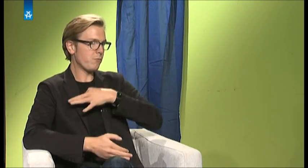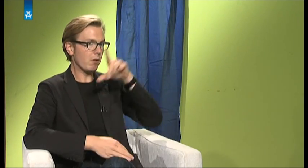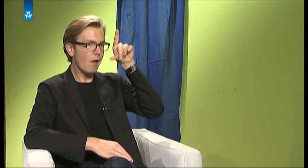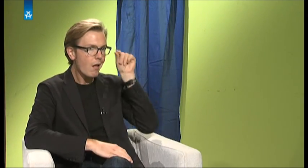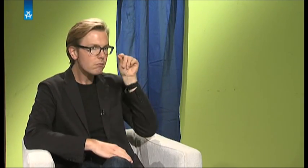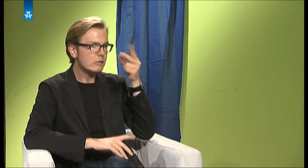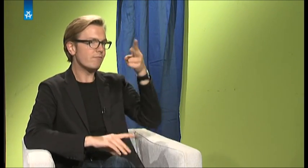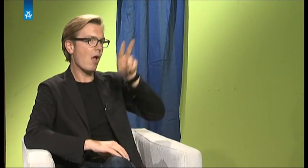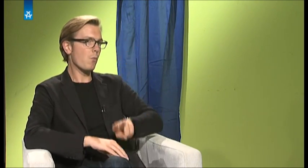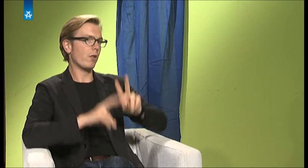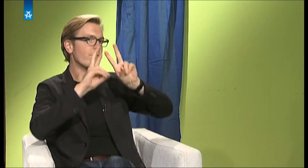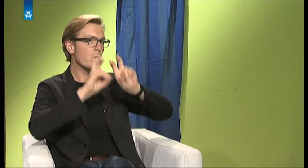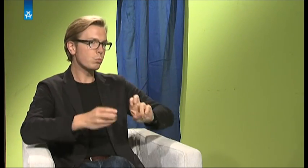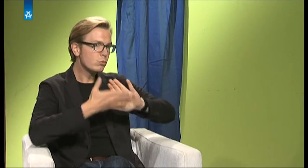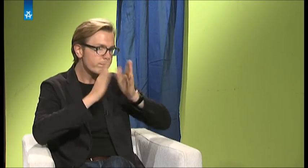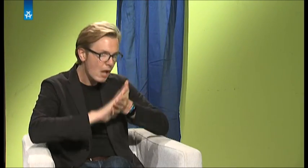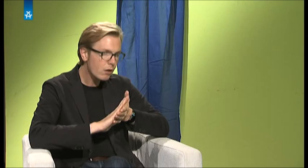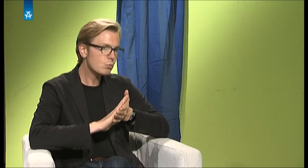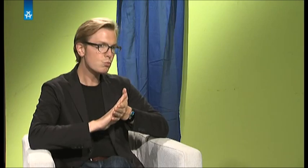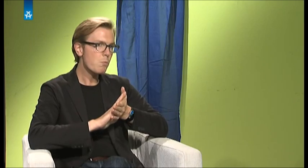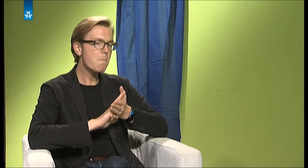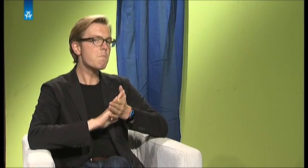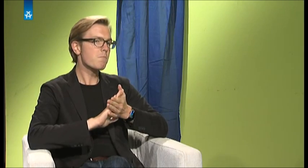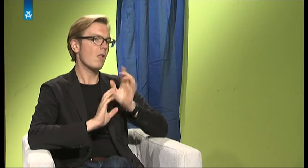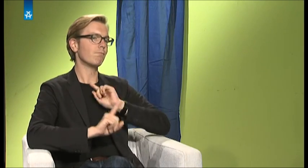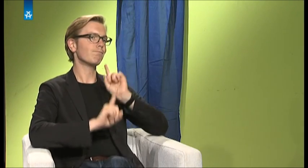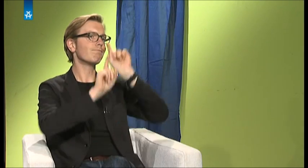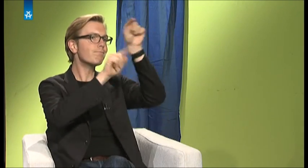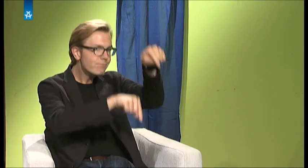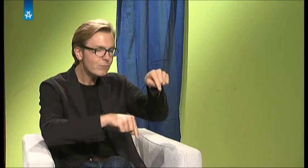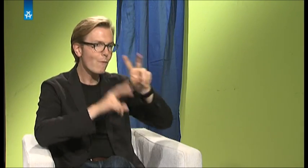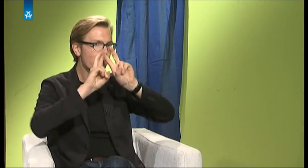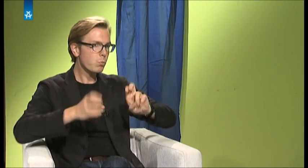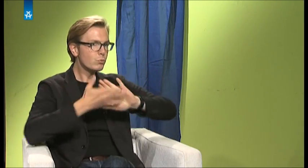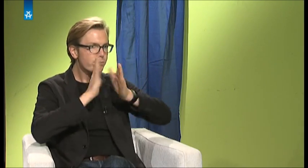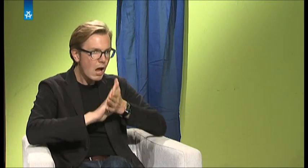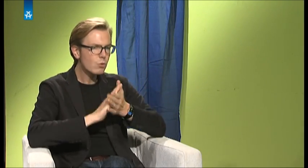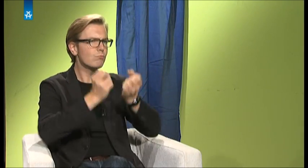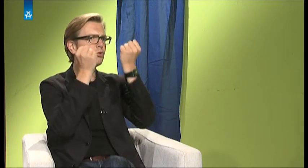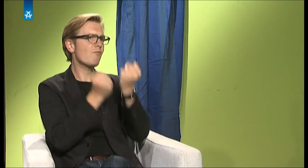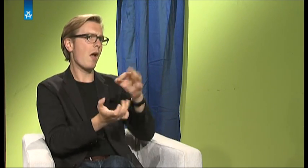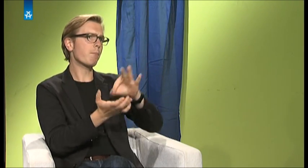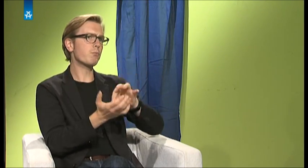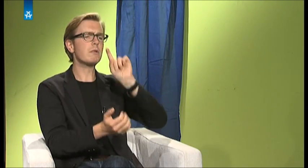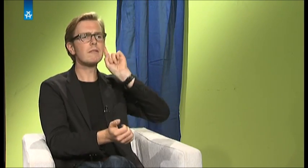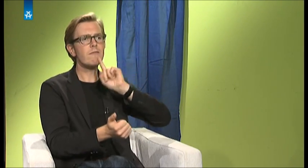für zwei Monate. Und das Forschungspraktikum hatte als Schwerpunkt Death Studies, Death Education